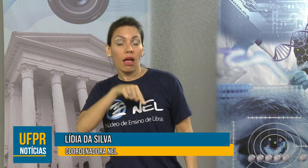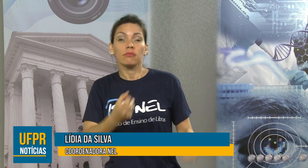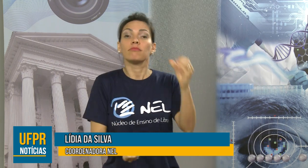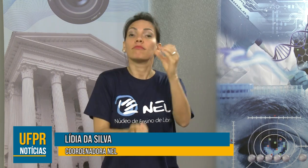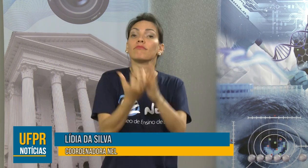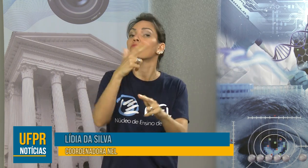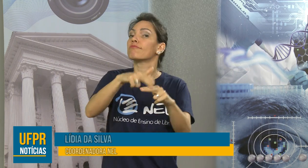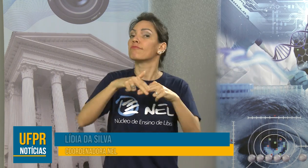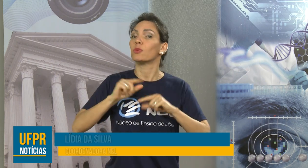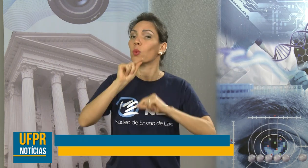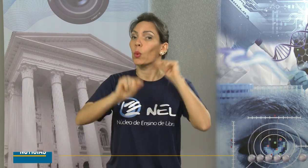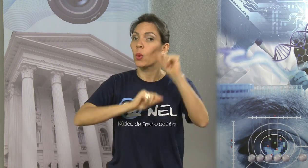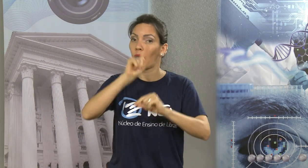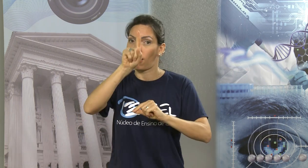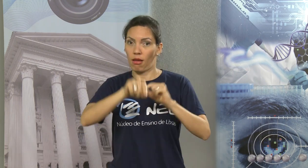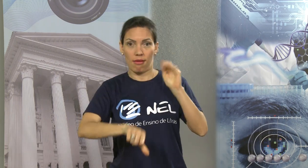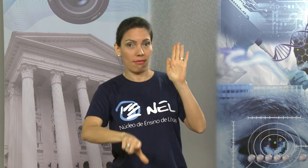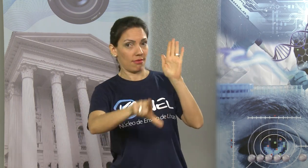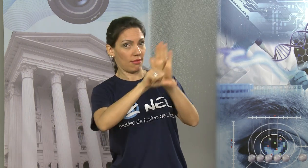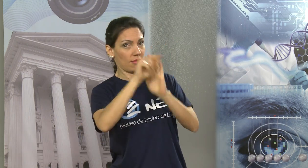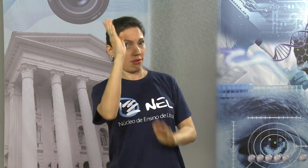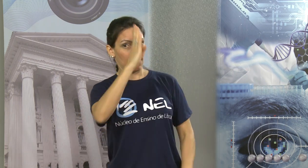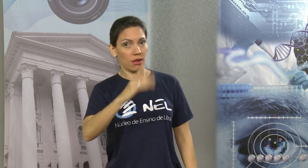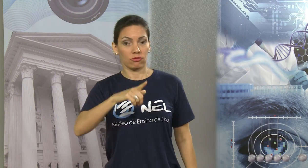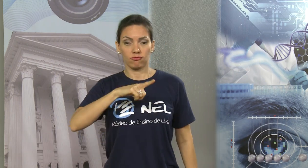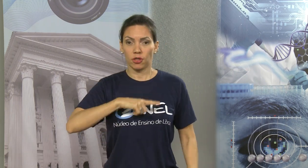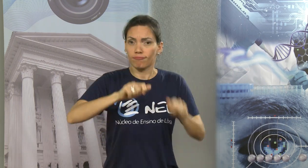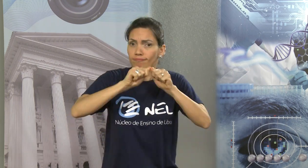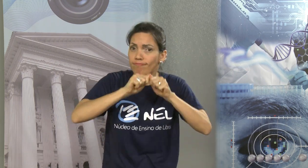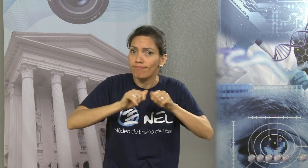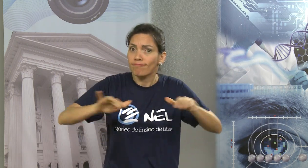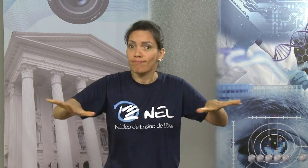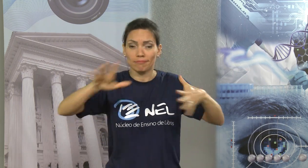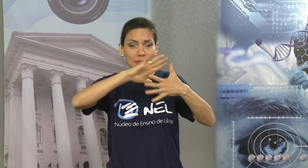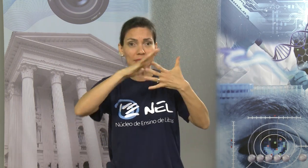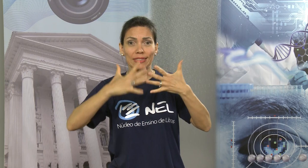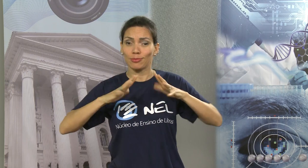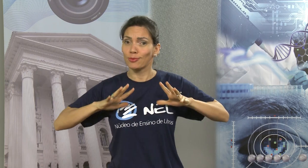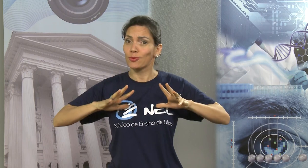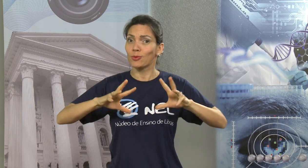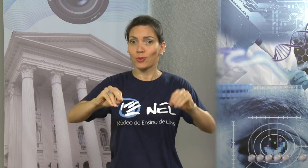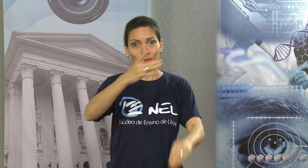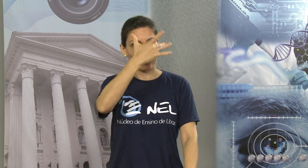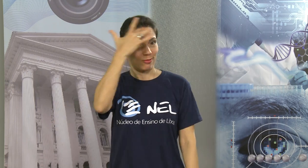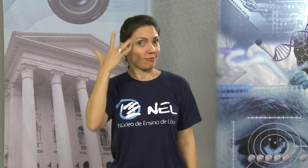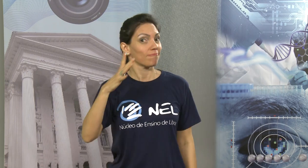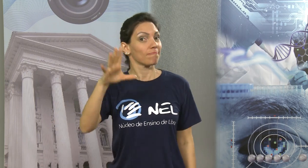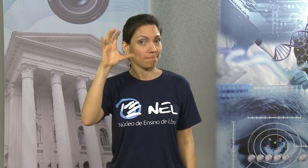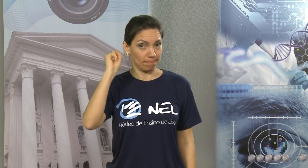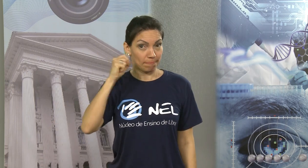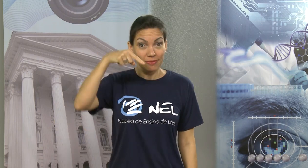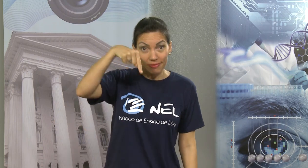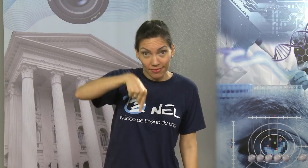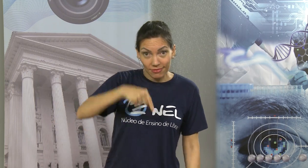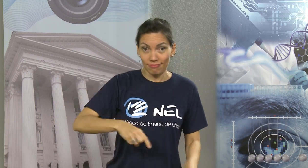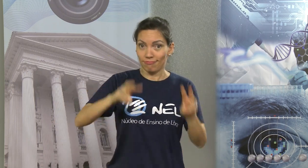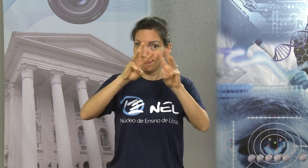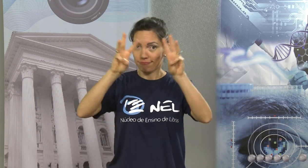Libras. E ele foi criado por conta de uma legislação brasileira que visa a difusão da Libras para os ouvintes.